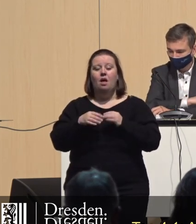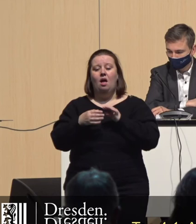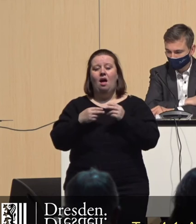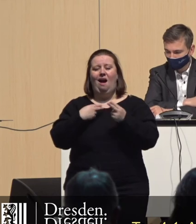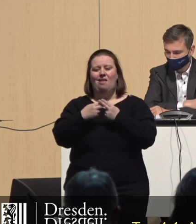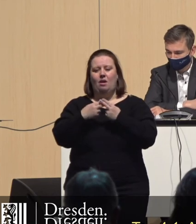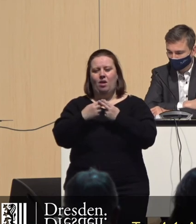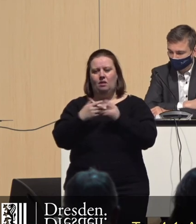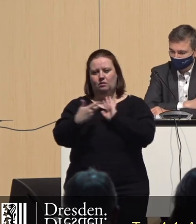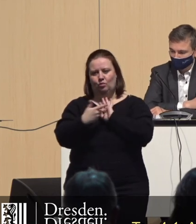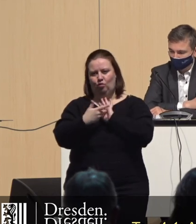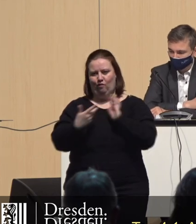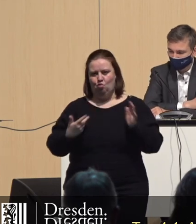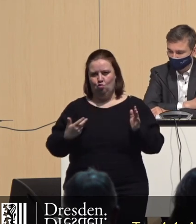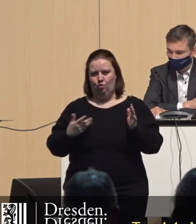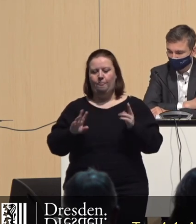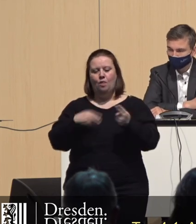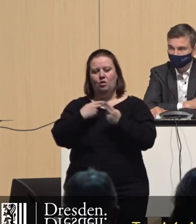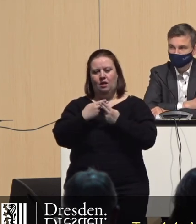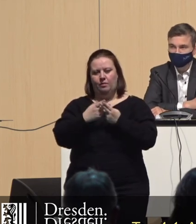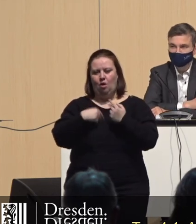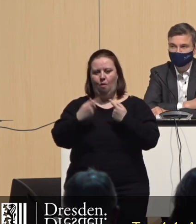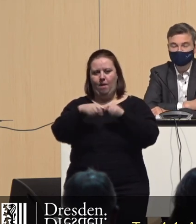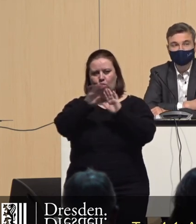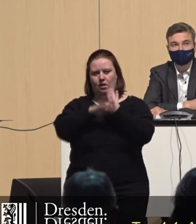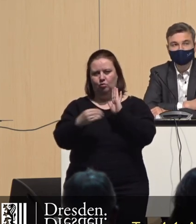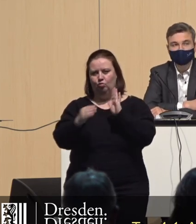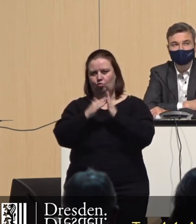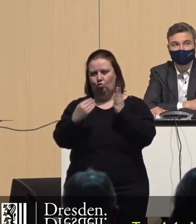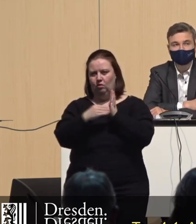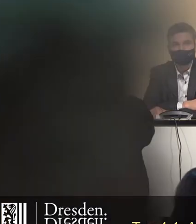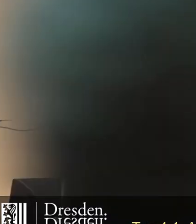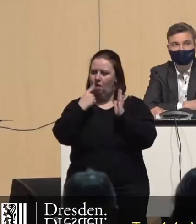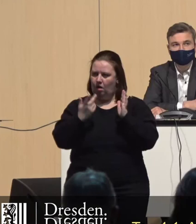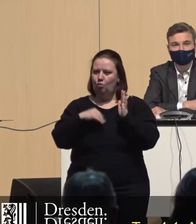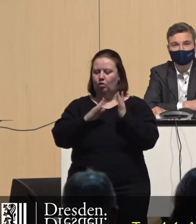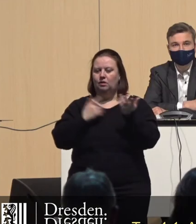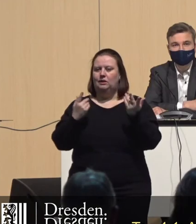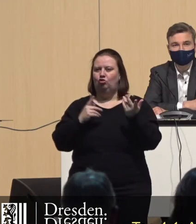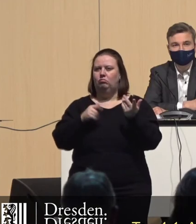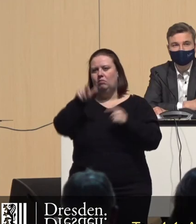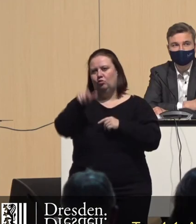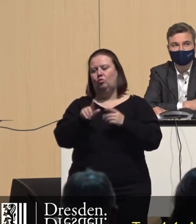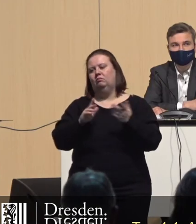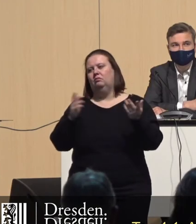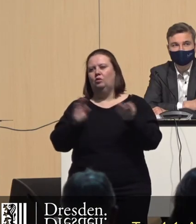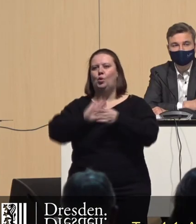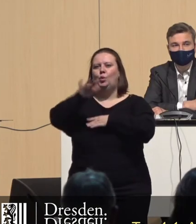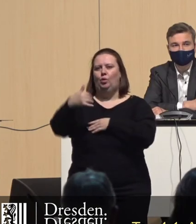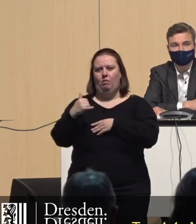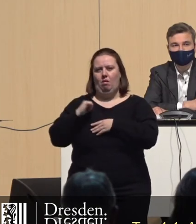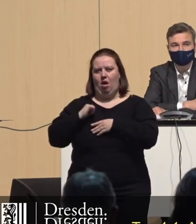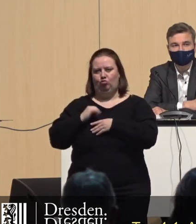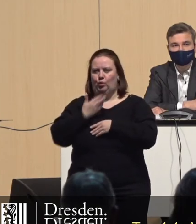Angemessenheitsprüfung. Und die Angemessenheitsprüfung steht auch im Baugesetzbuch so drin, die sorgt dafür, dass niemand im Prinzip Übergebühr